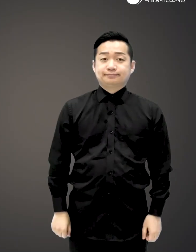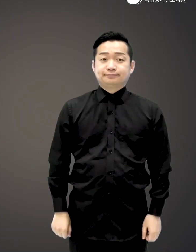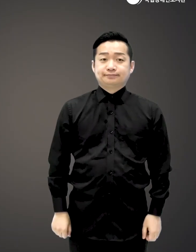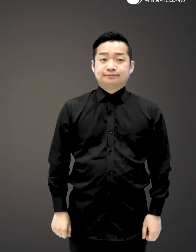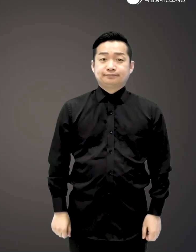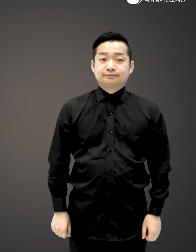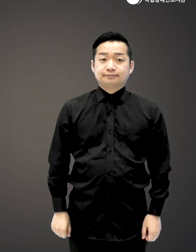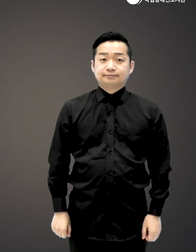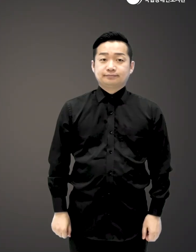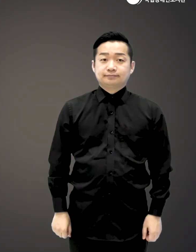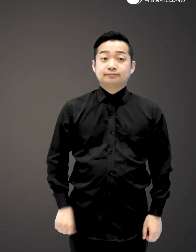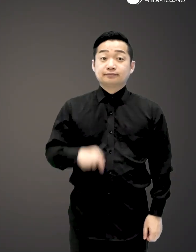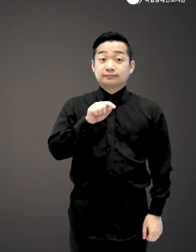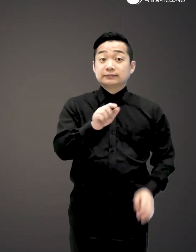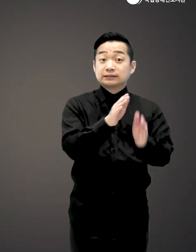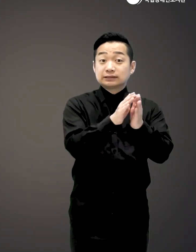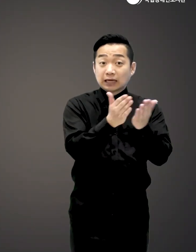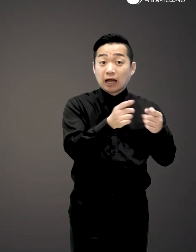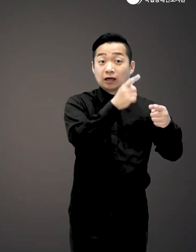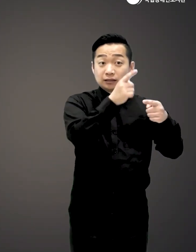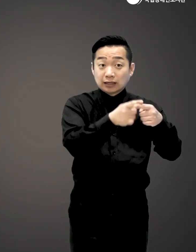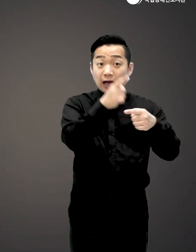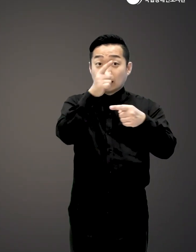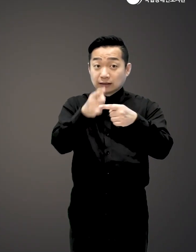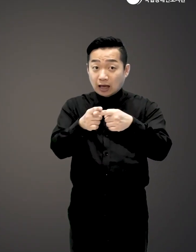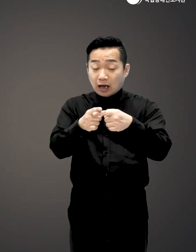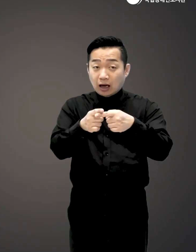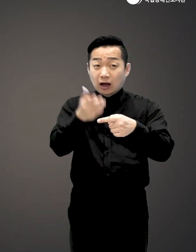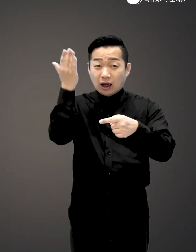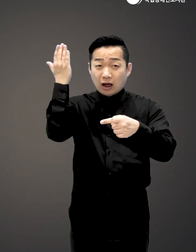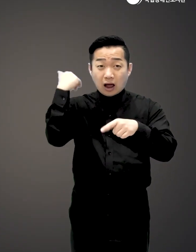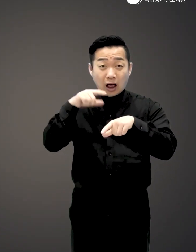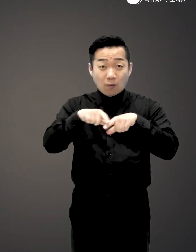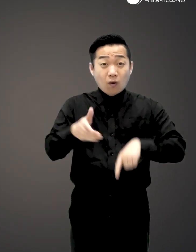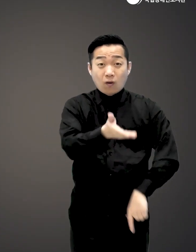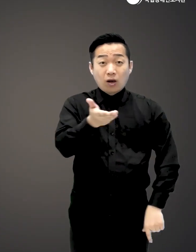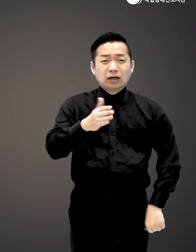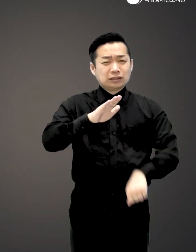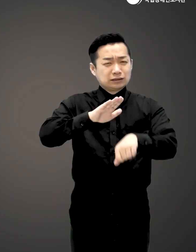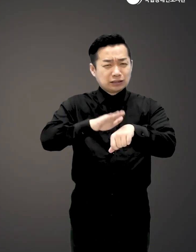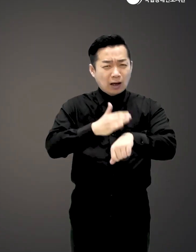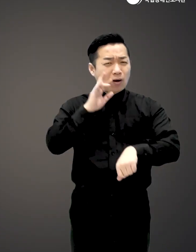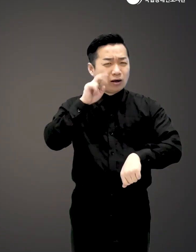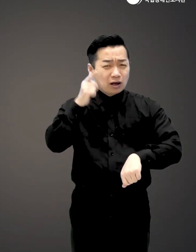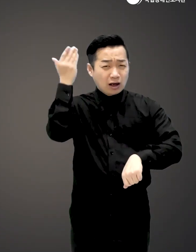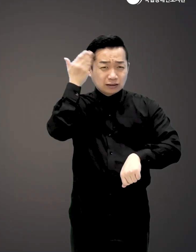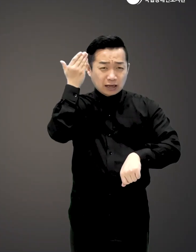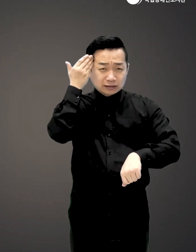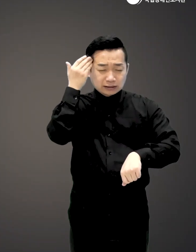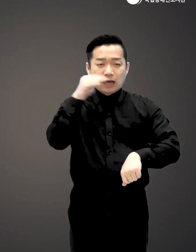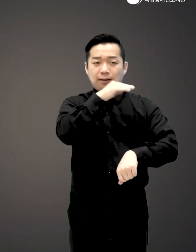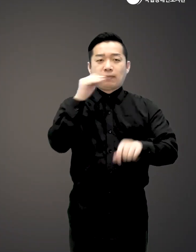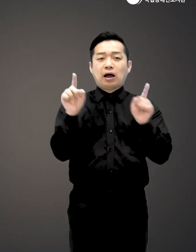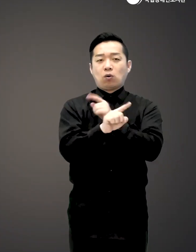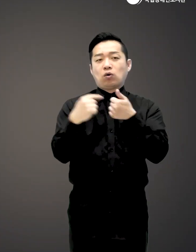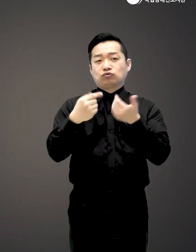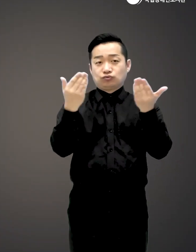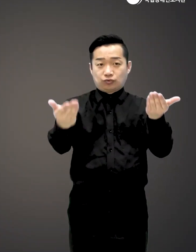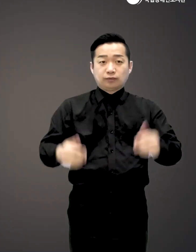이렇듯 이 책은 중간중간마다 우리가 그동안 잘못 알고 있던 상식들까지 바로 잡아주고요